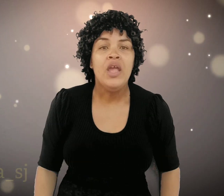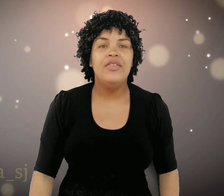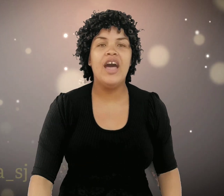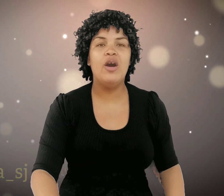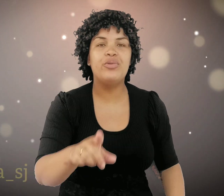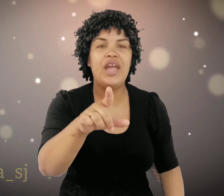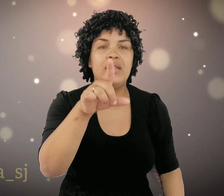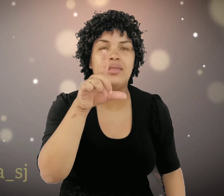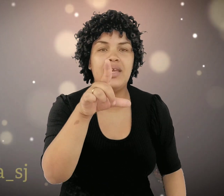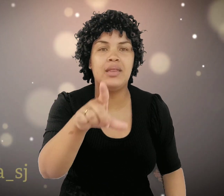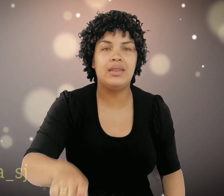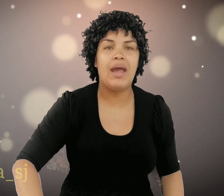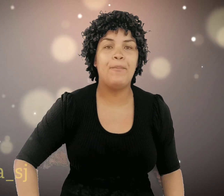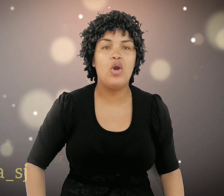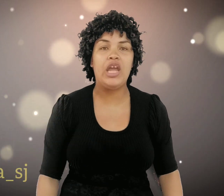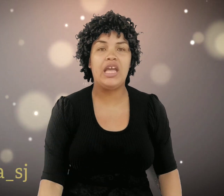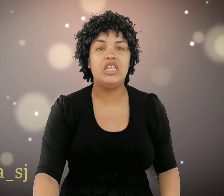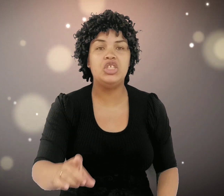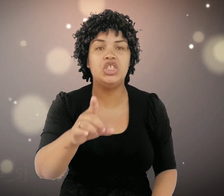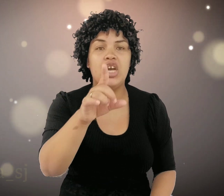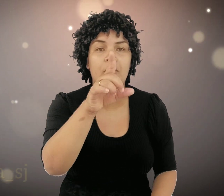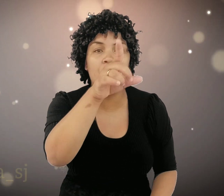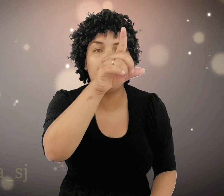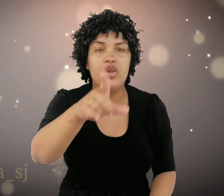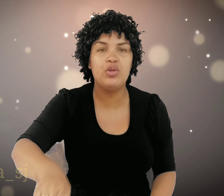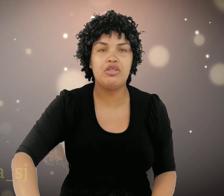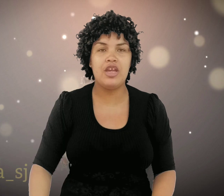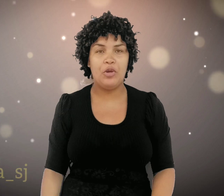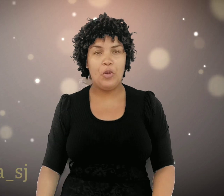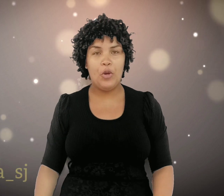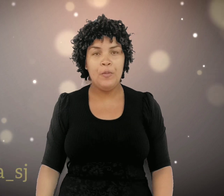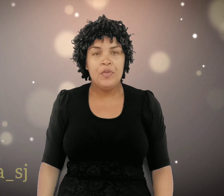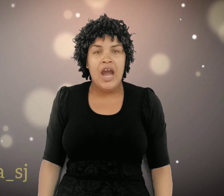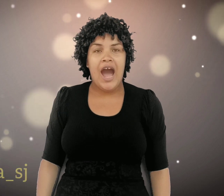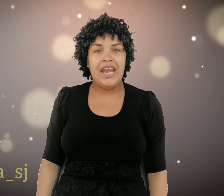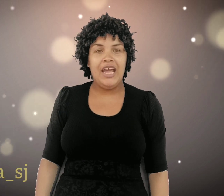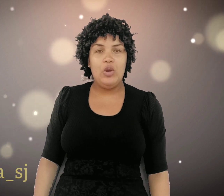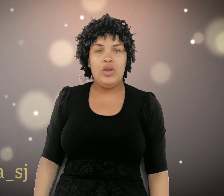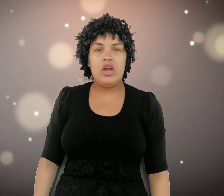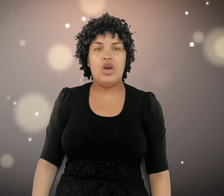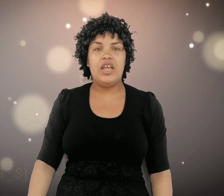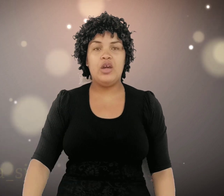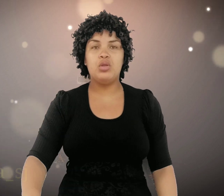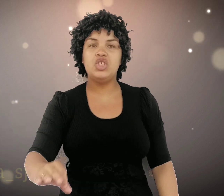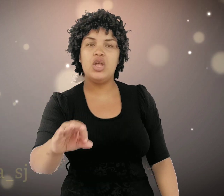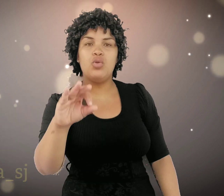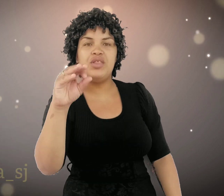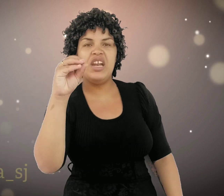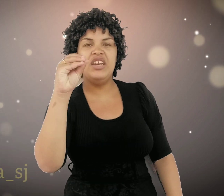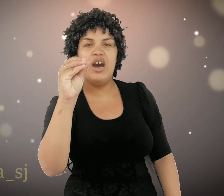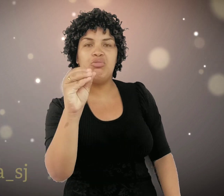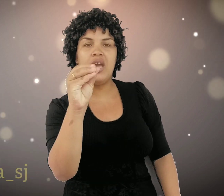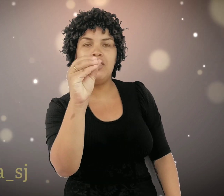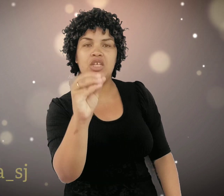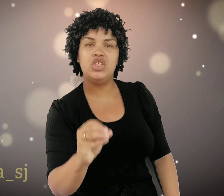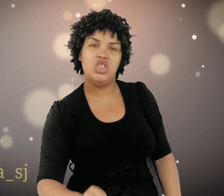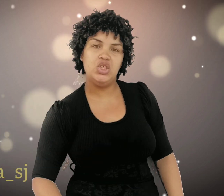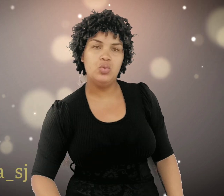Não desista porque quem te chamou foi o Senhor. Aleluia, glória a Deus. E Jesus, Ele não desistiu.